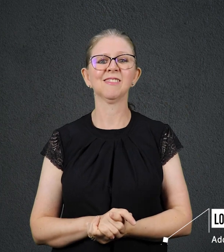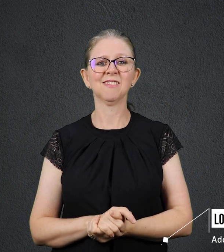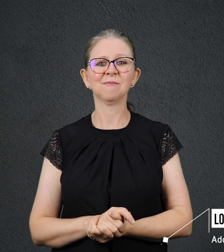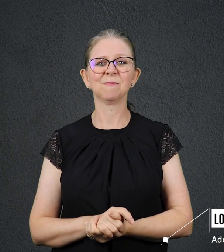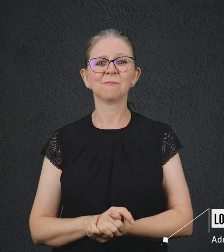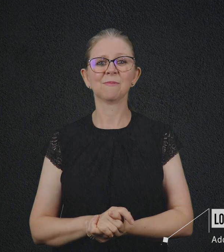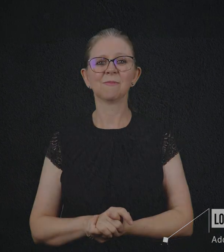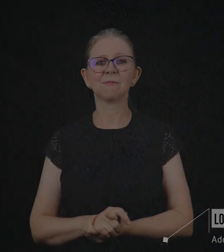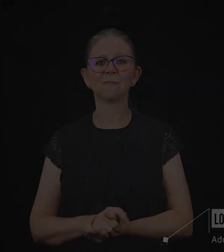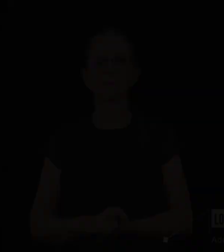Onde é dizieren famigas e o devocional de os